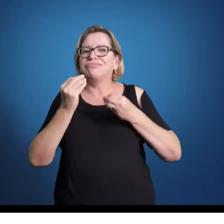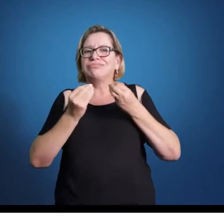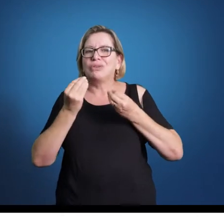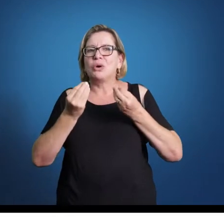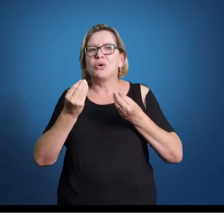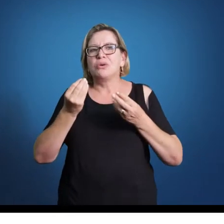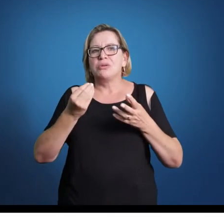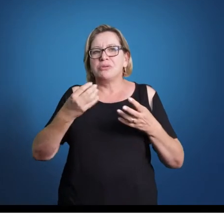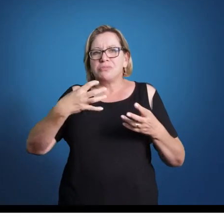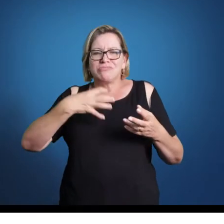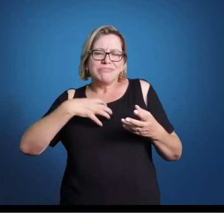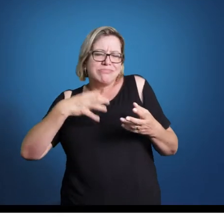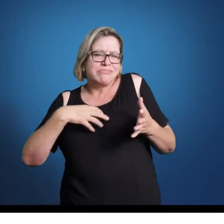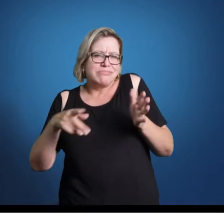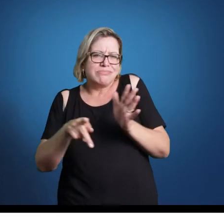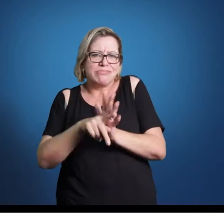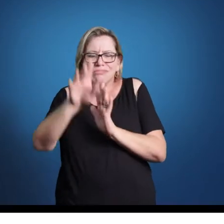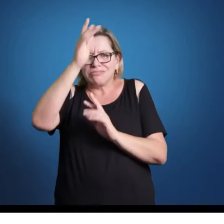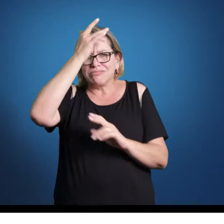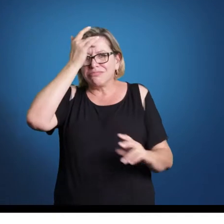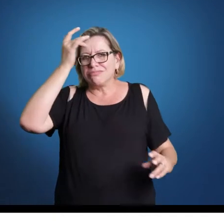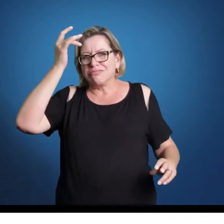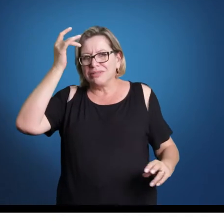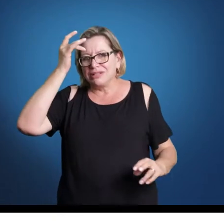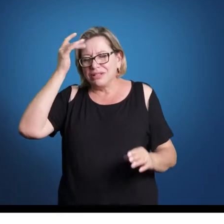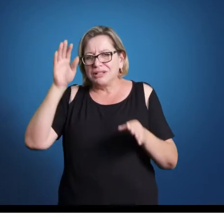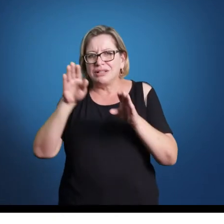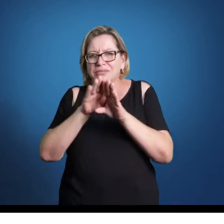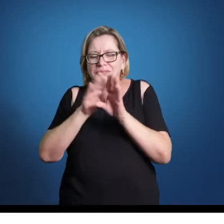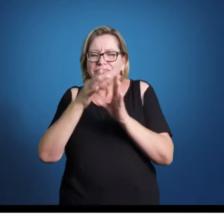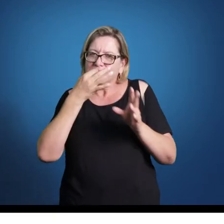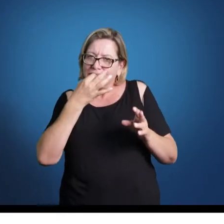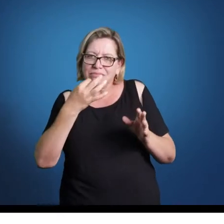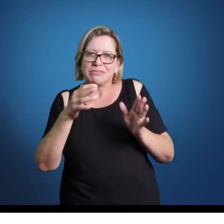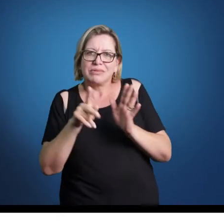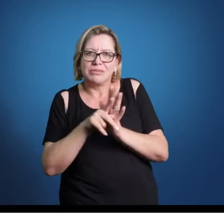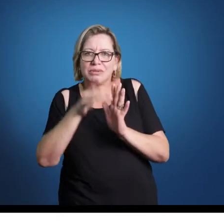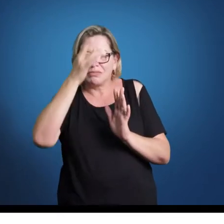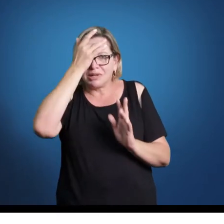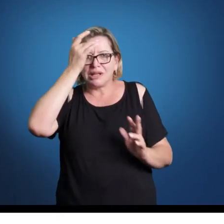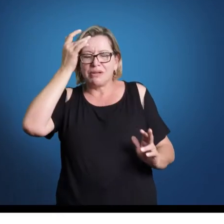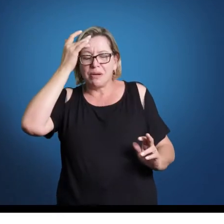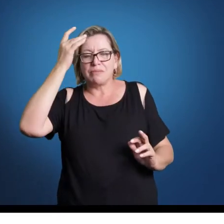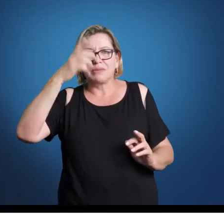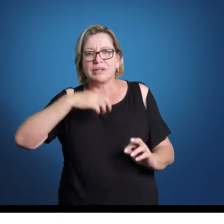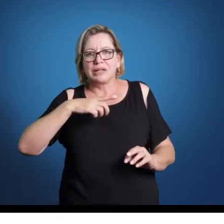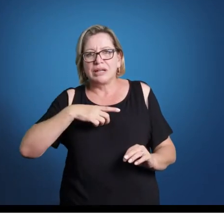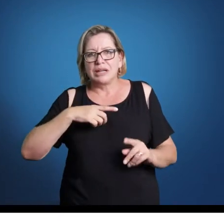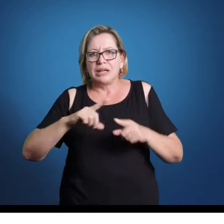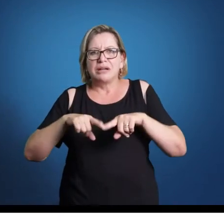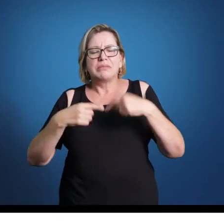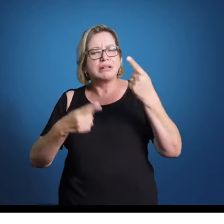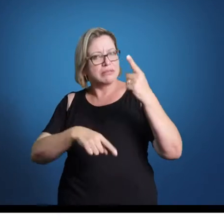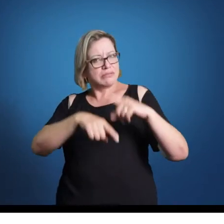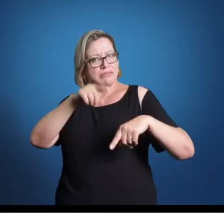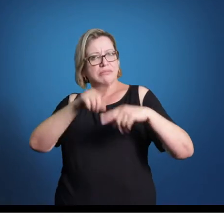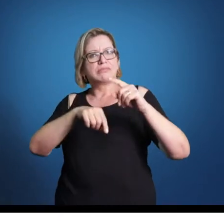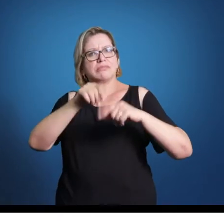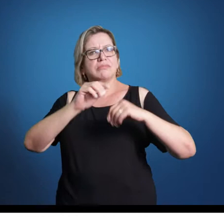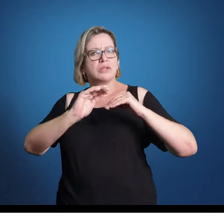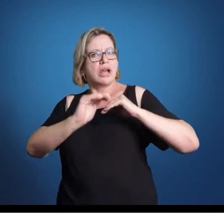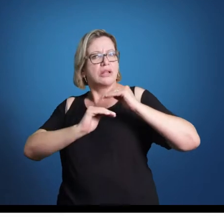que cada um de nós carrega dentro de si e também de nossa criação, etc. Eu estou querendo dizer em relação ao próprio material do